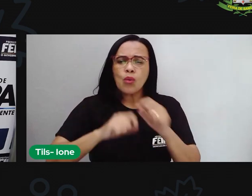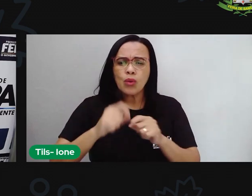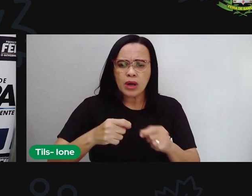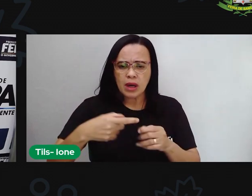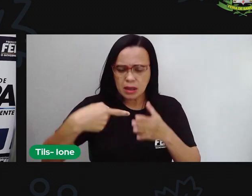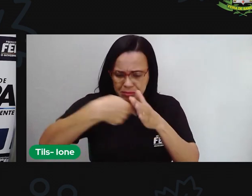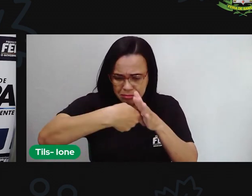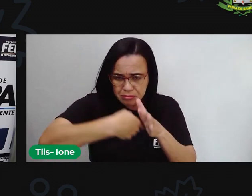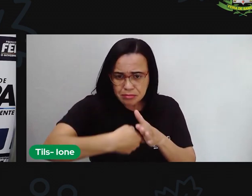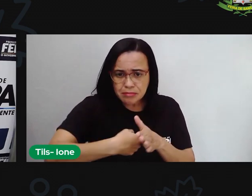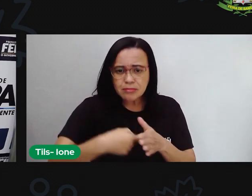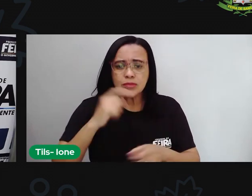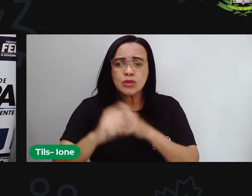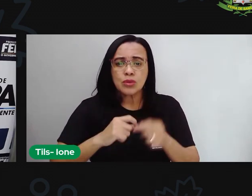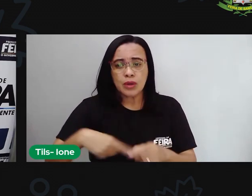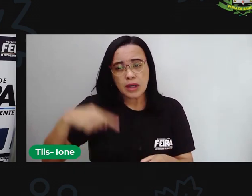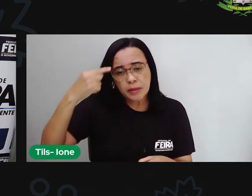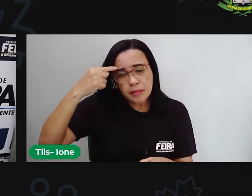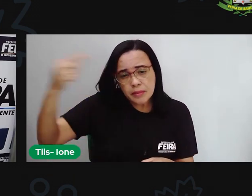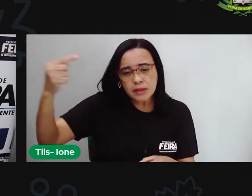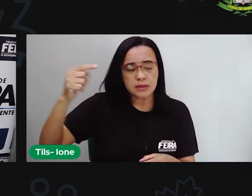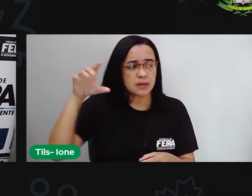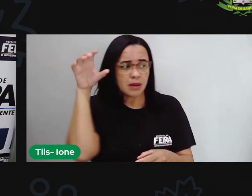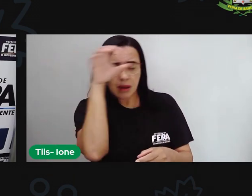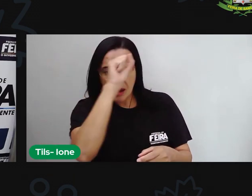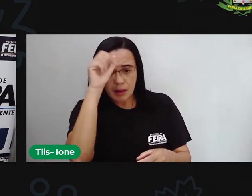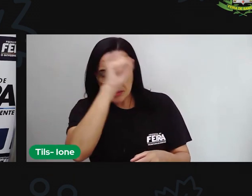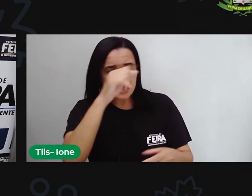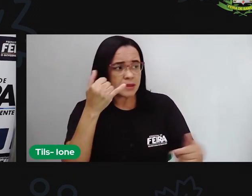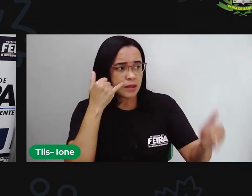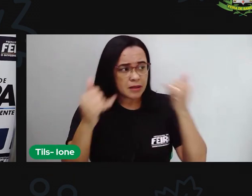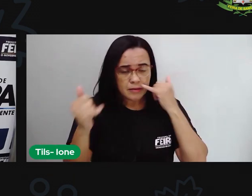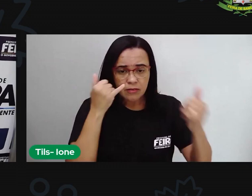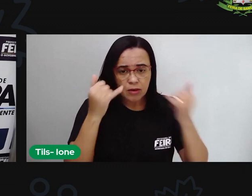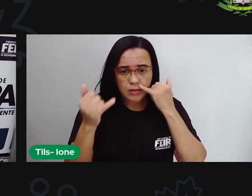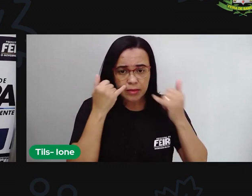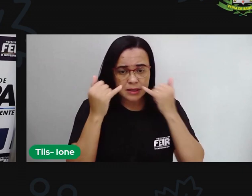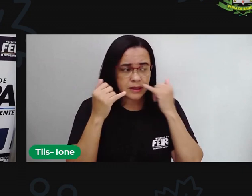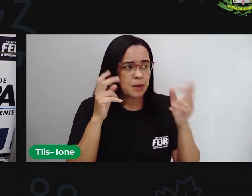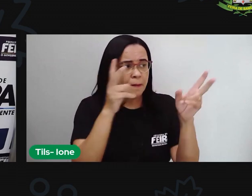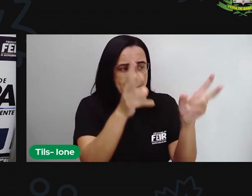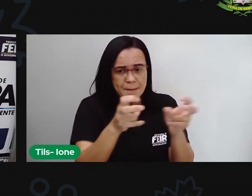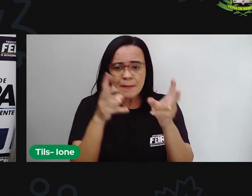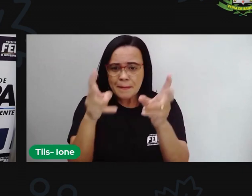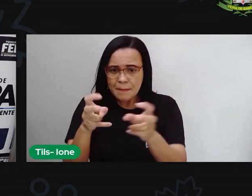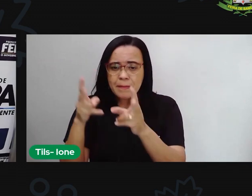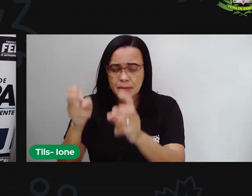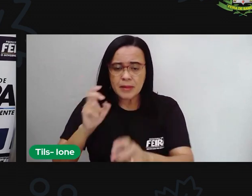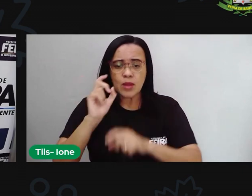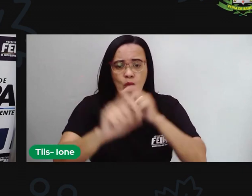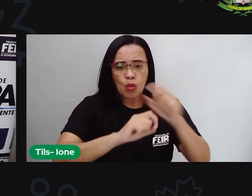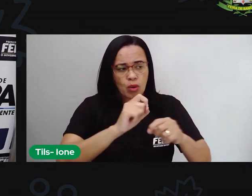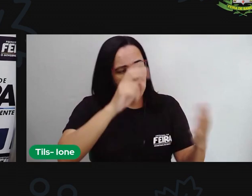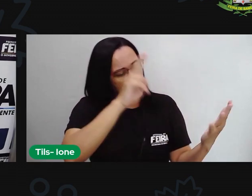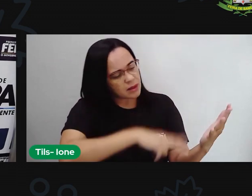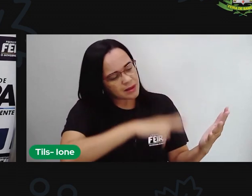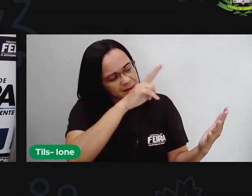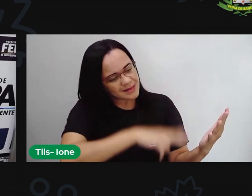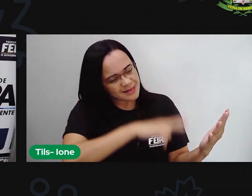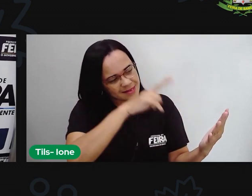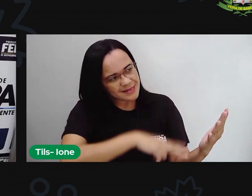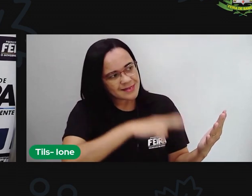com as informações que foram colocadas aí é perceberam aí que a forma como a Proleu não é